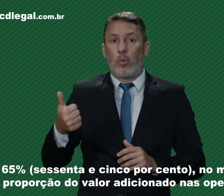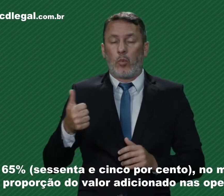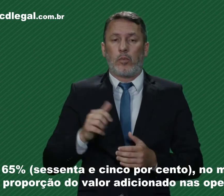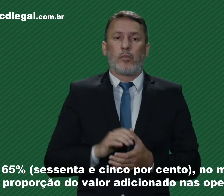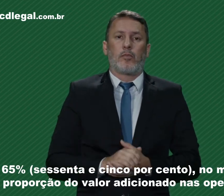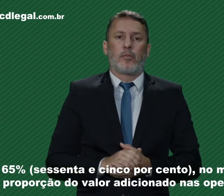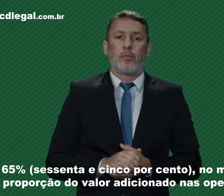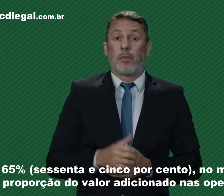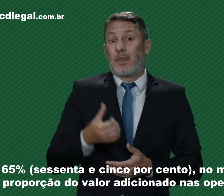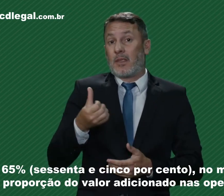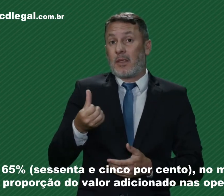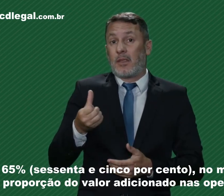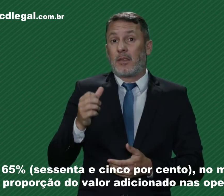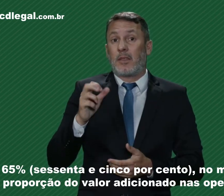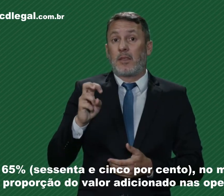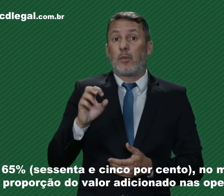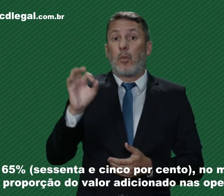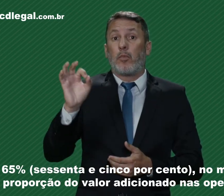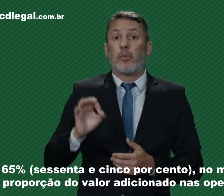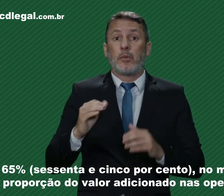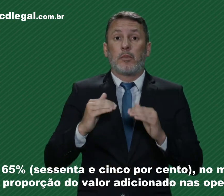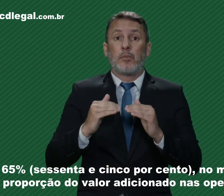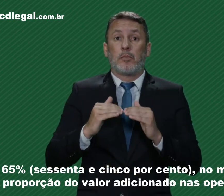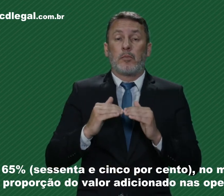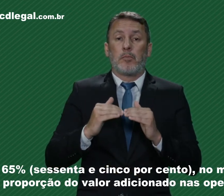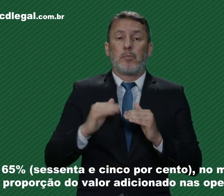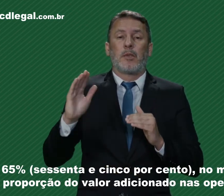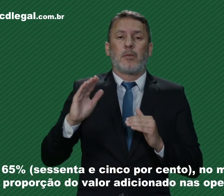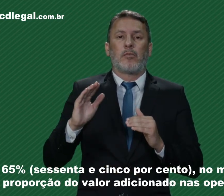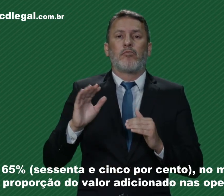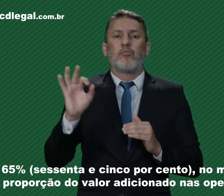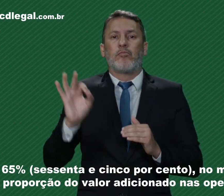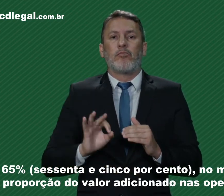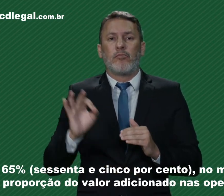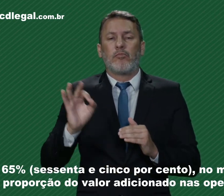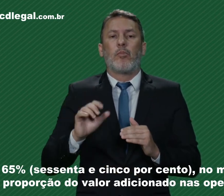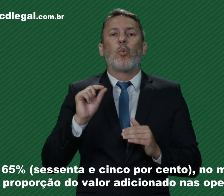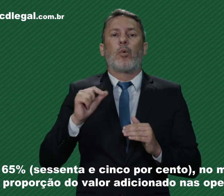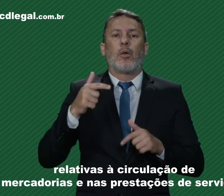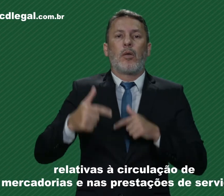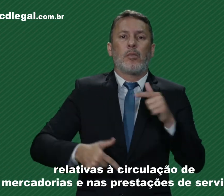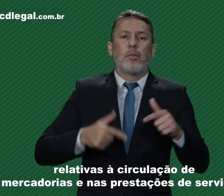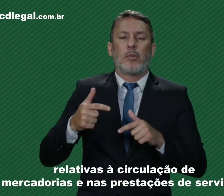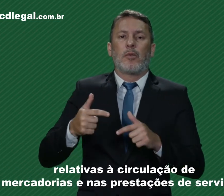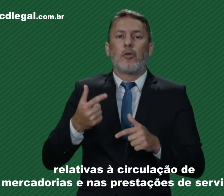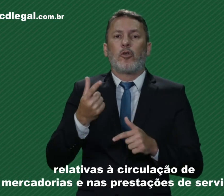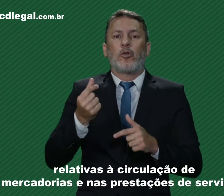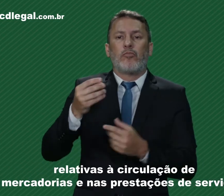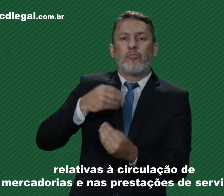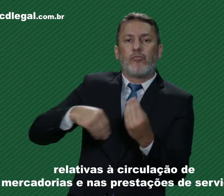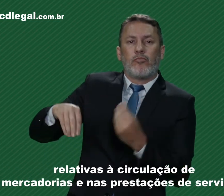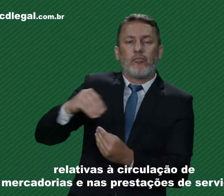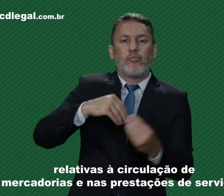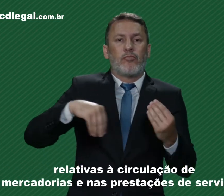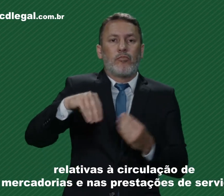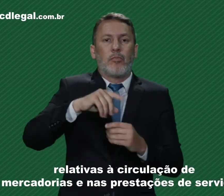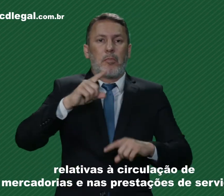65%, no mínimo, na proporção do valor adicionado nas operações relativas à circulação de mercadorias